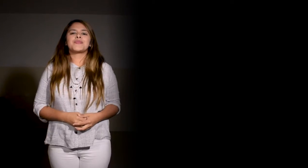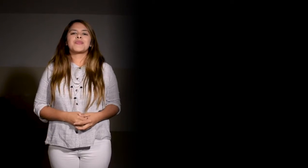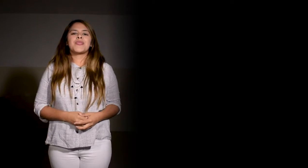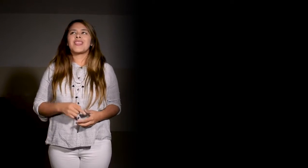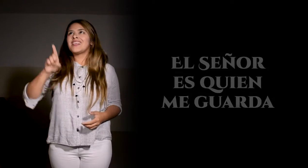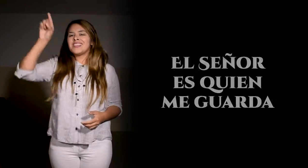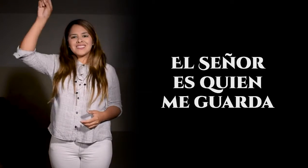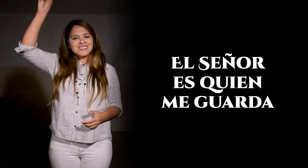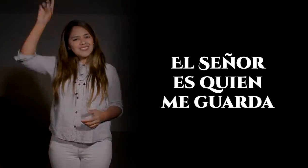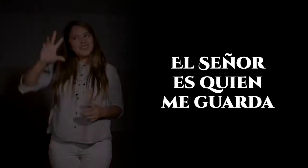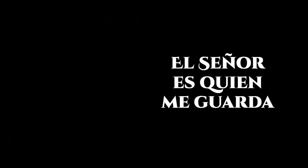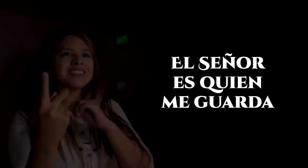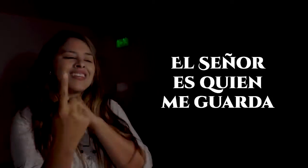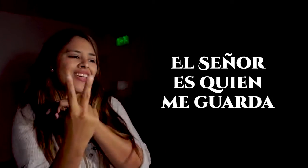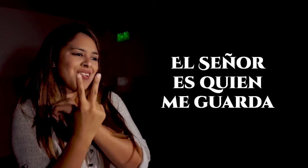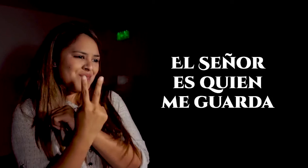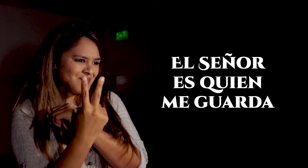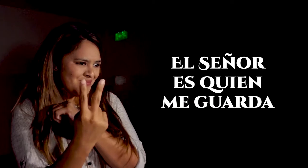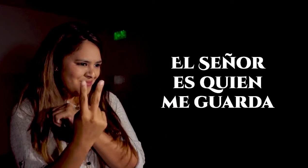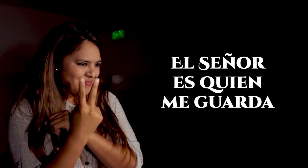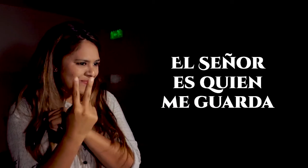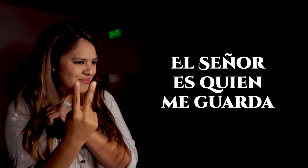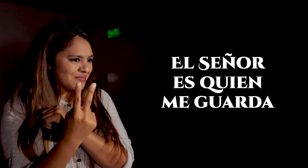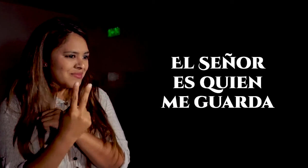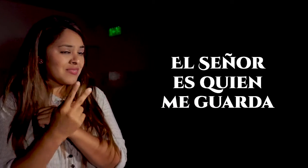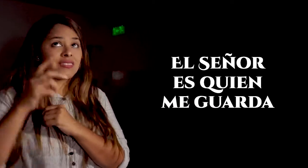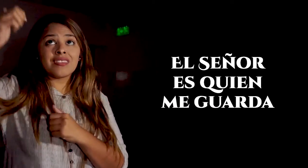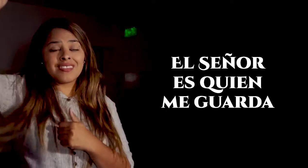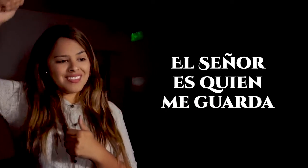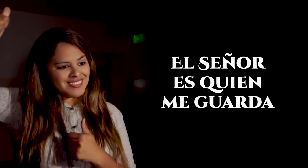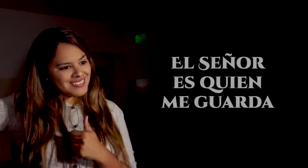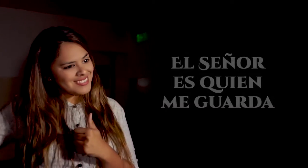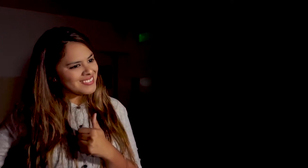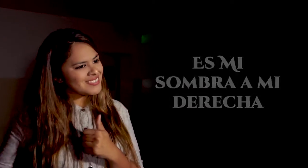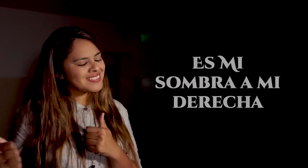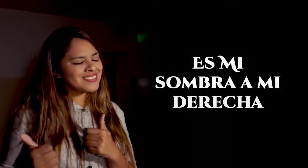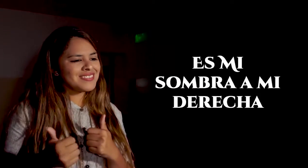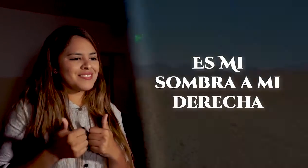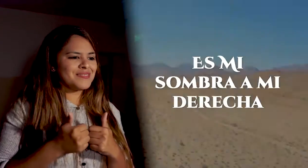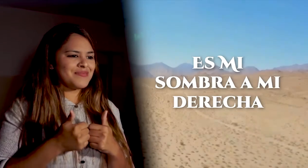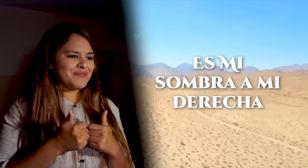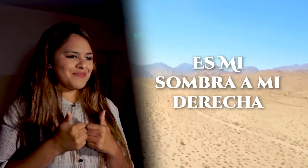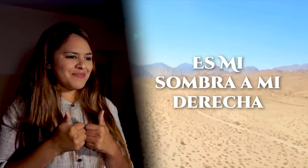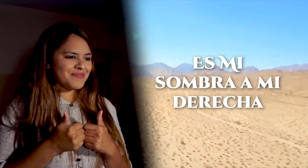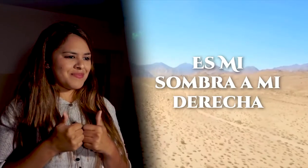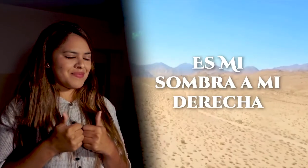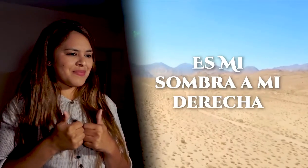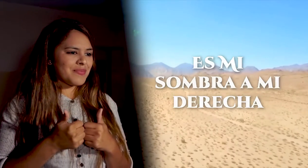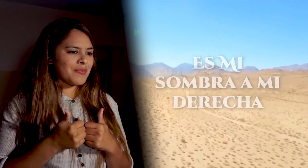el Señor es quien me guarda es mi sombra es mi derecha